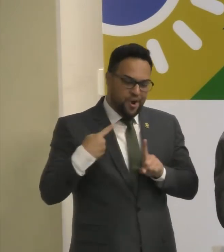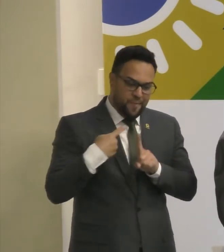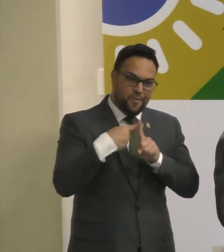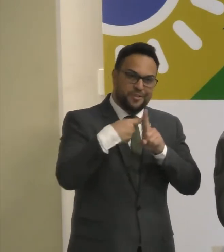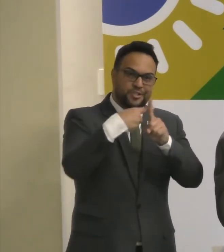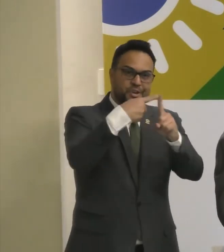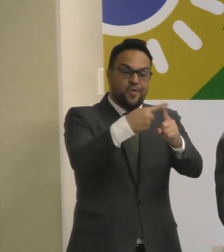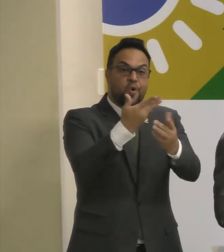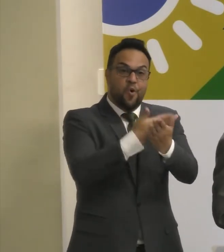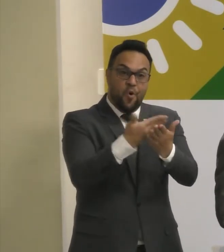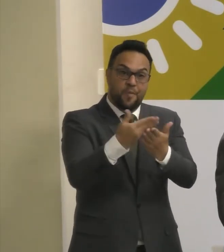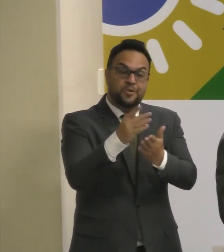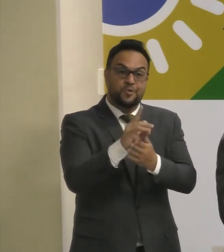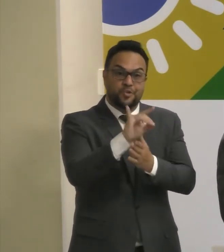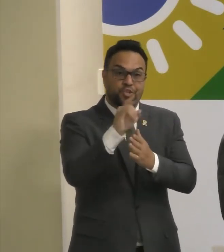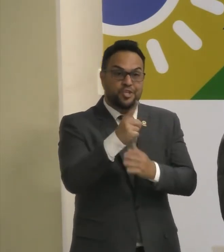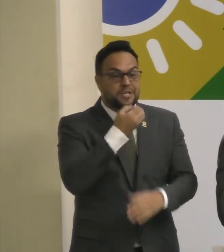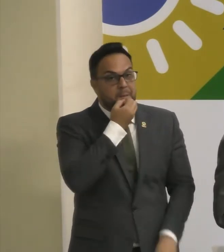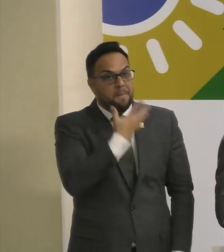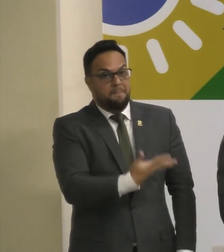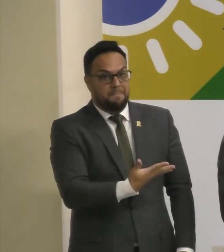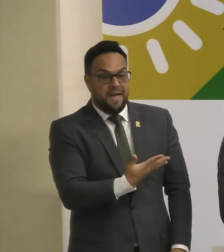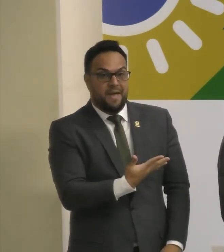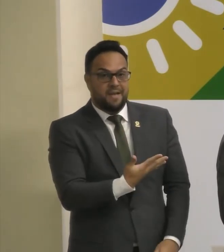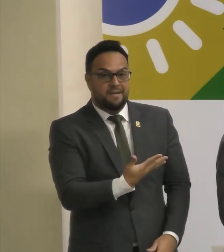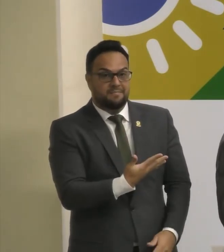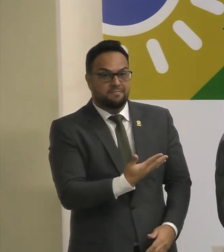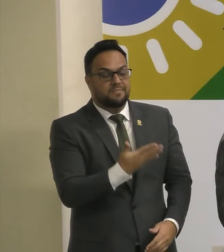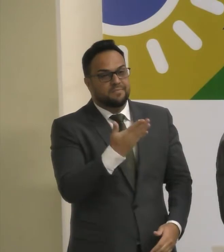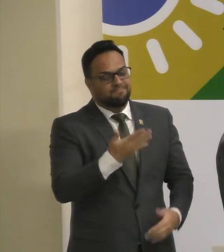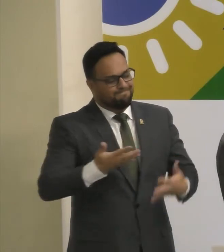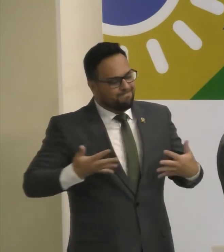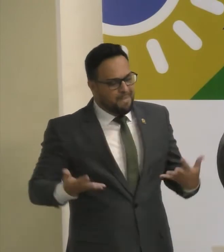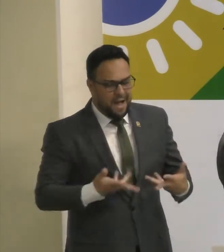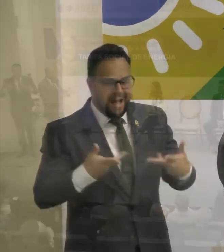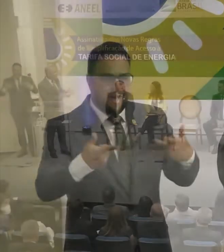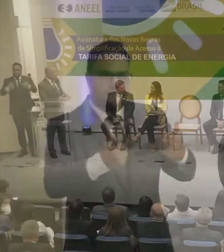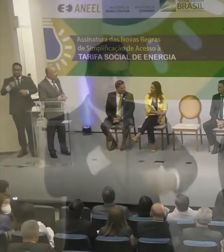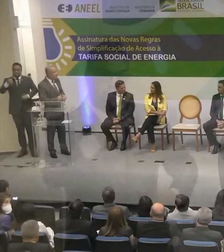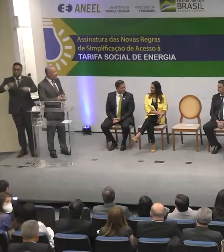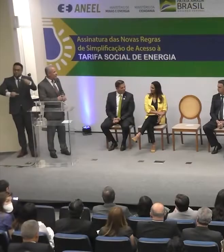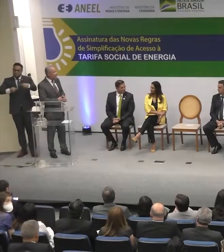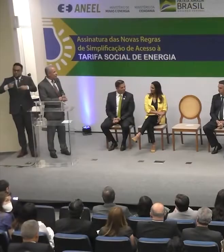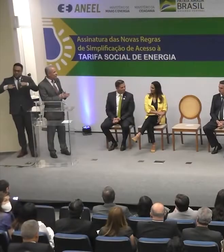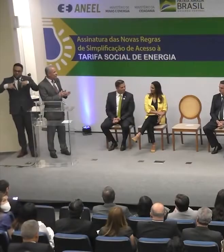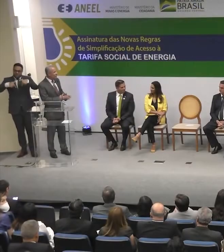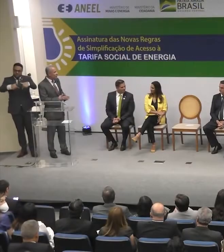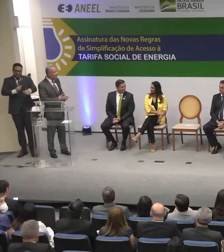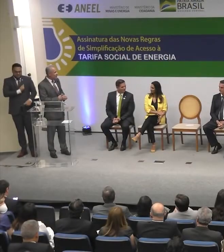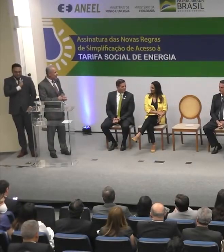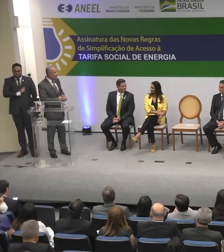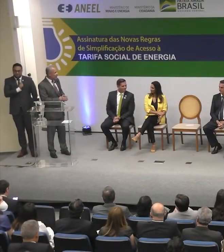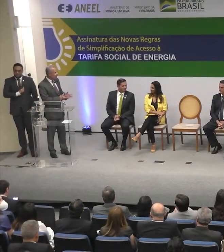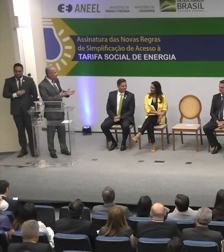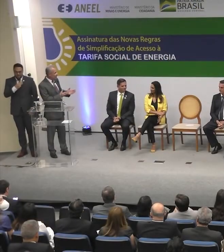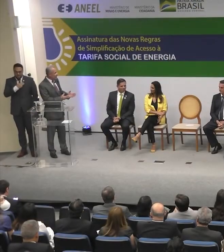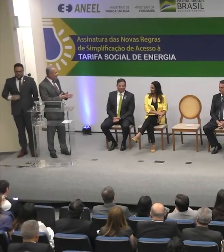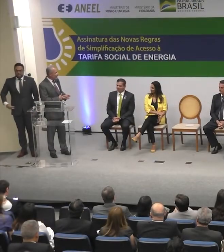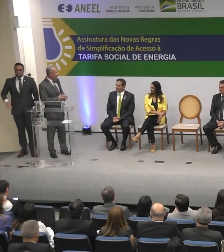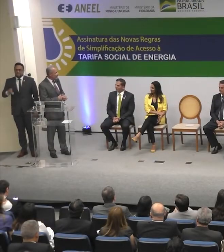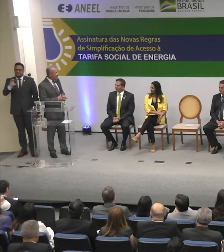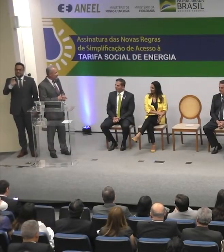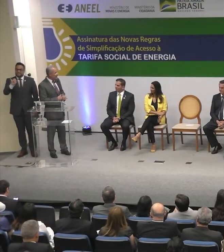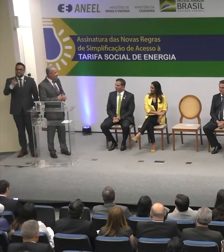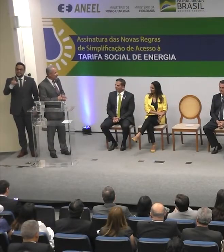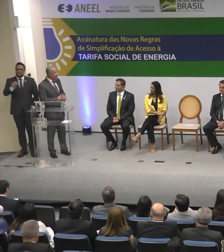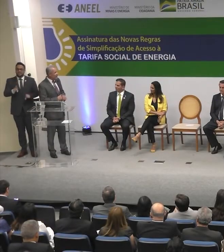Começamos o dia muito bem com um ato político maravilhoso, com a presença dos seus ministros, ministro Ciro, minha